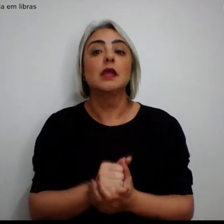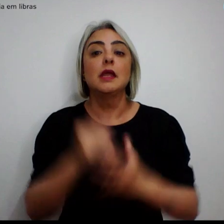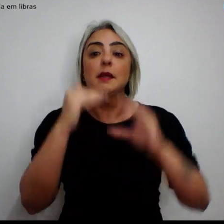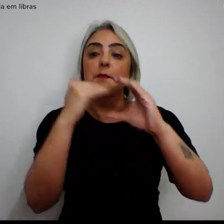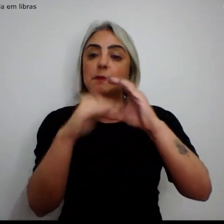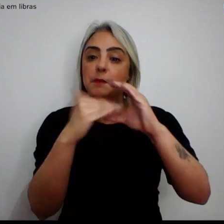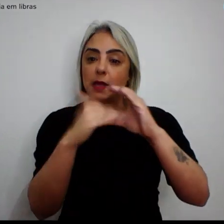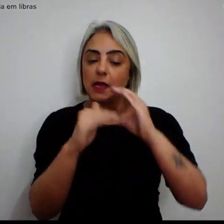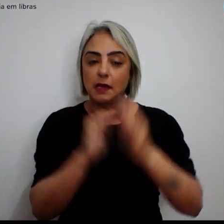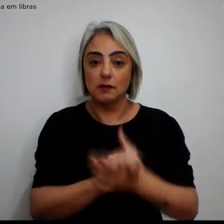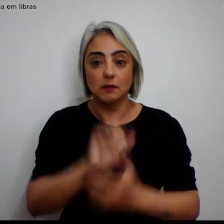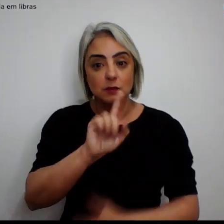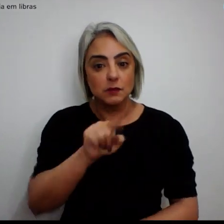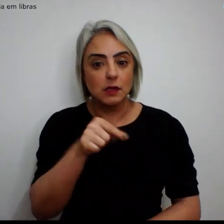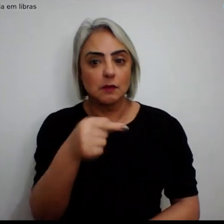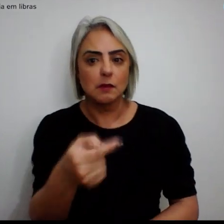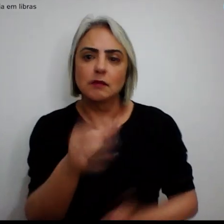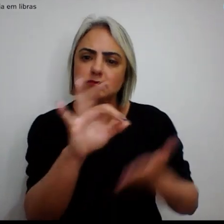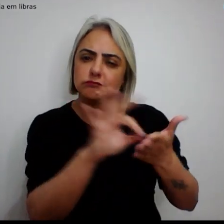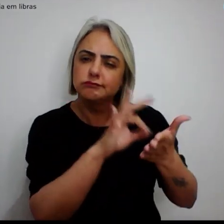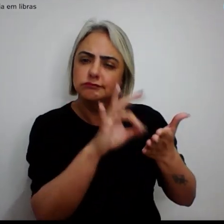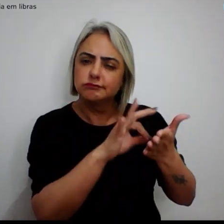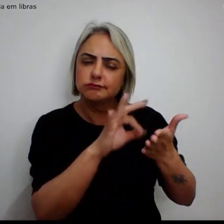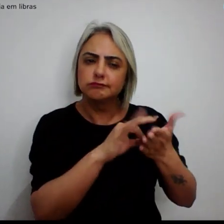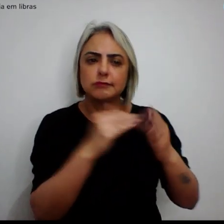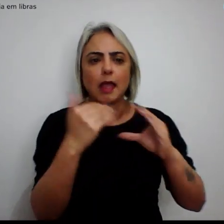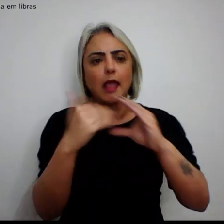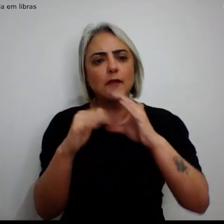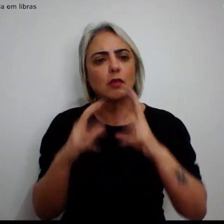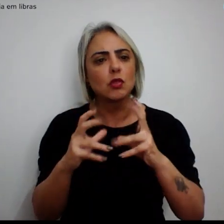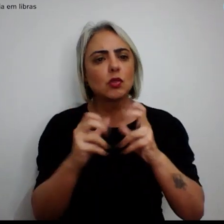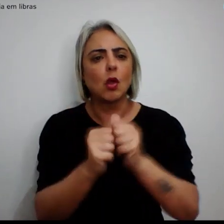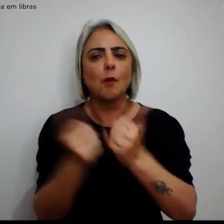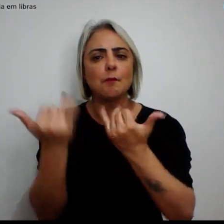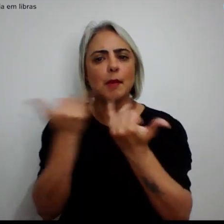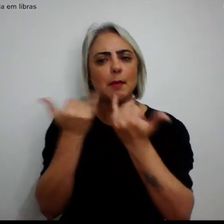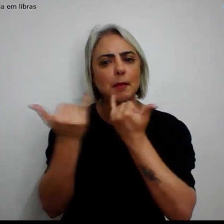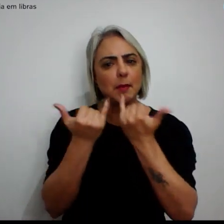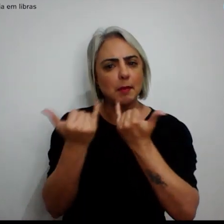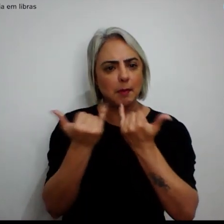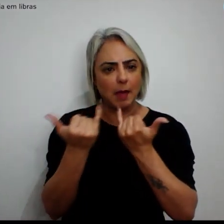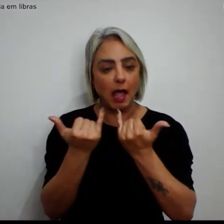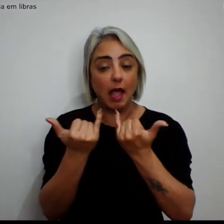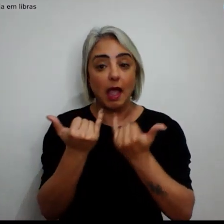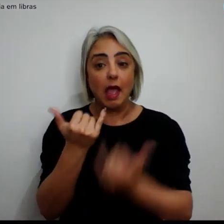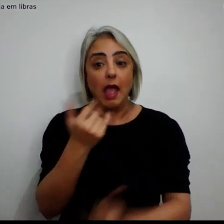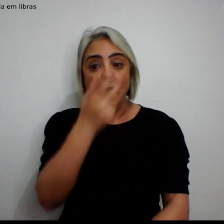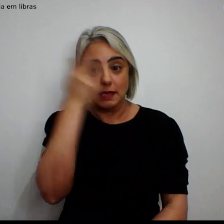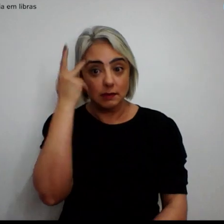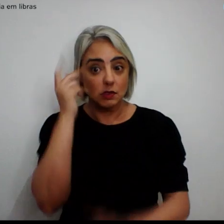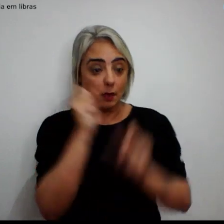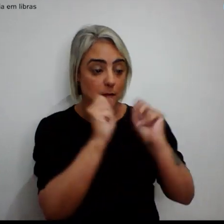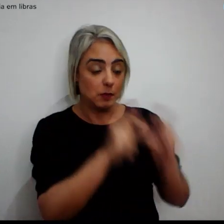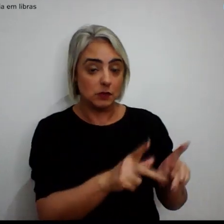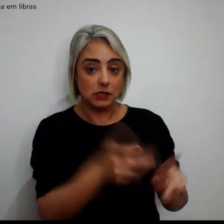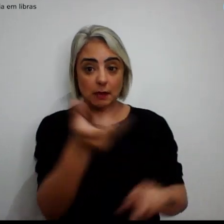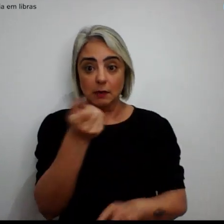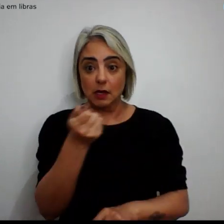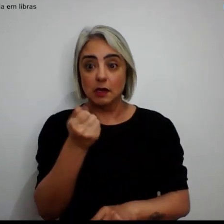Após preencher e enviar todas as informações, os aposentados receberão um e-mail